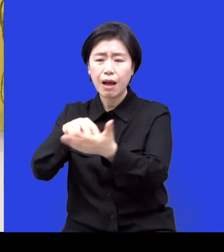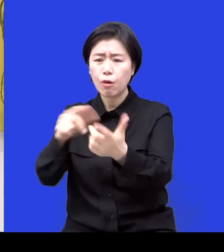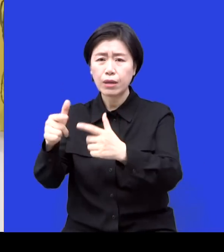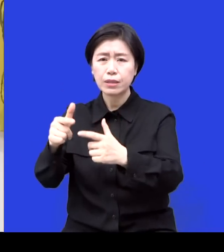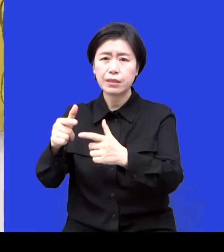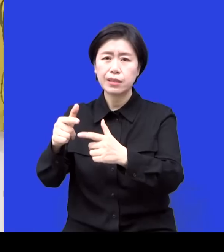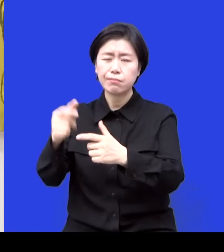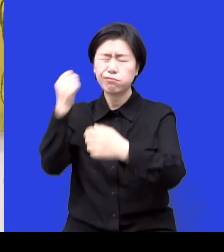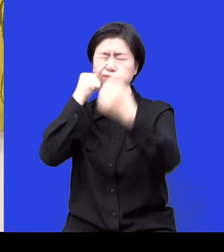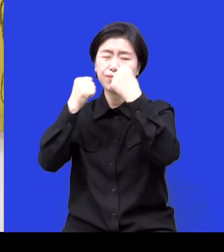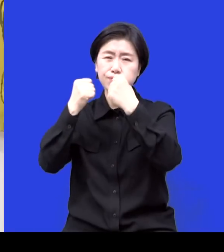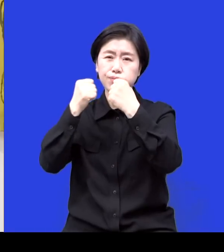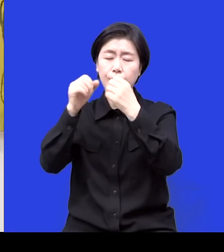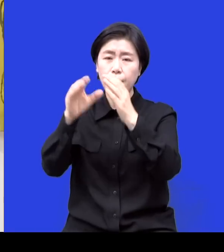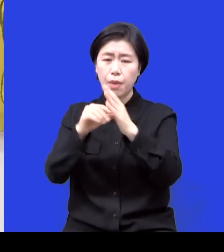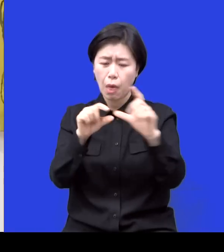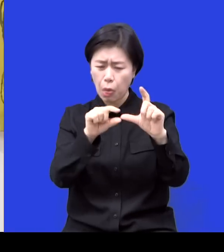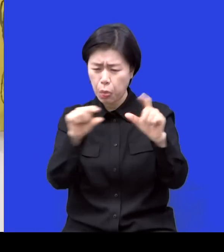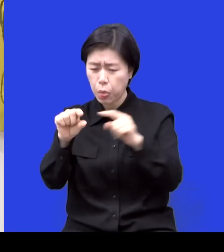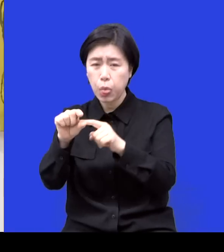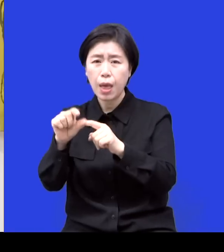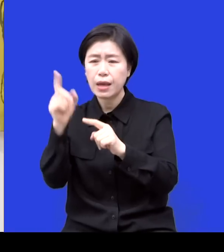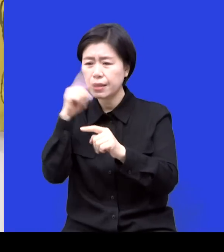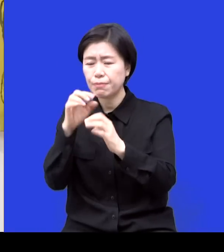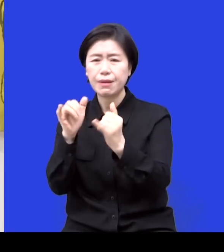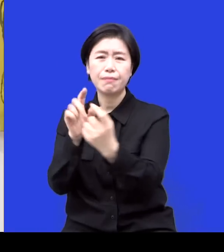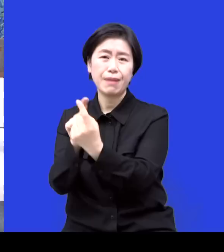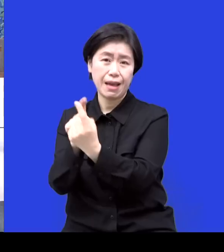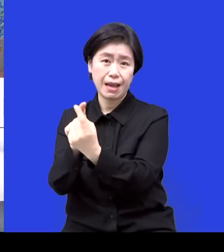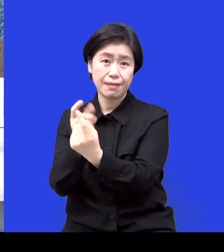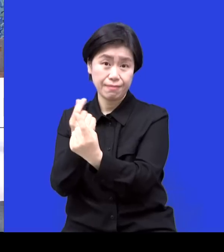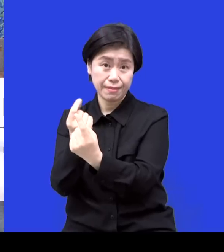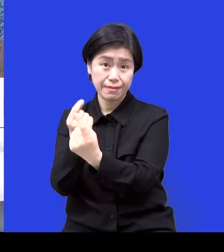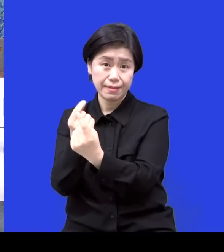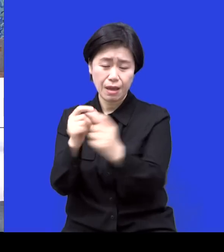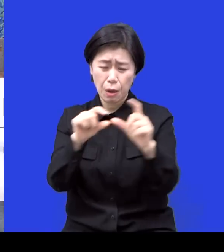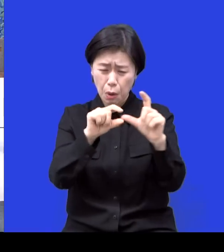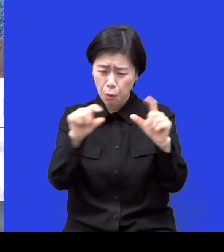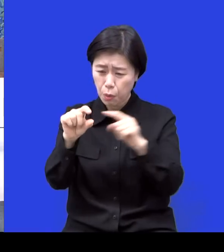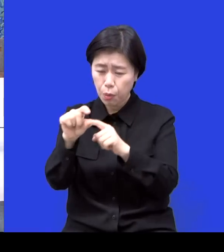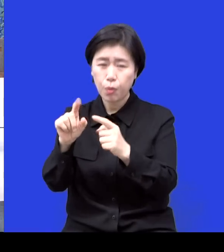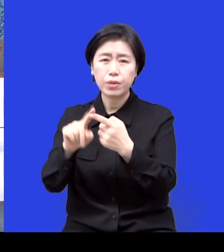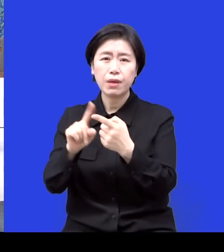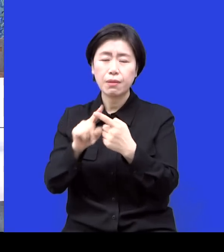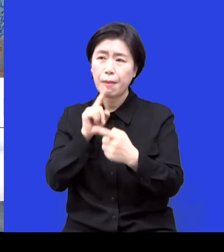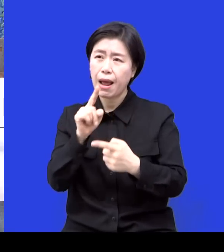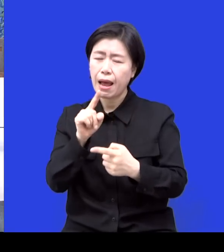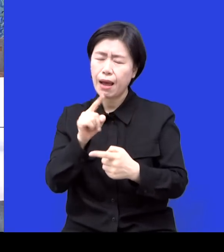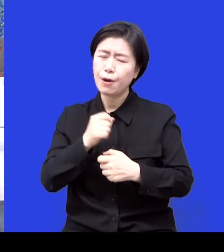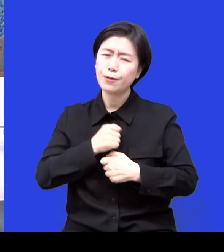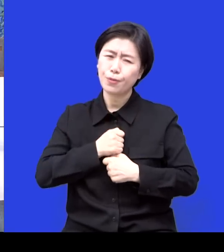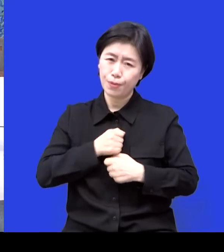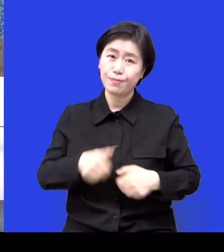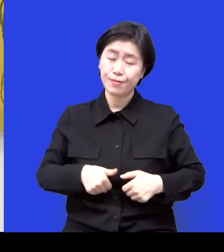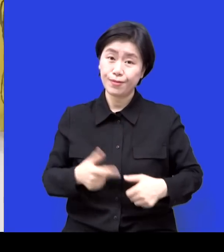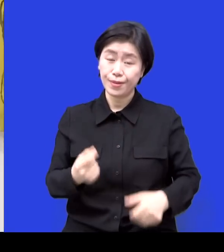막 일반화가 되기도 하고 아우 씨 너무 화가 나는 게 뭐 여러 케이스가 많은데 가장